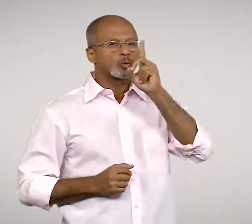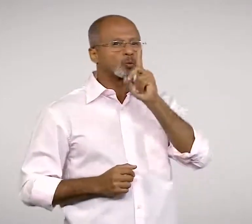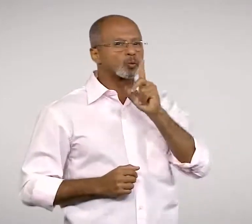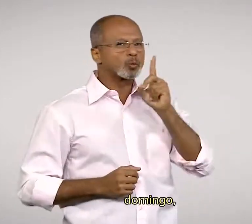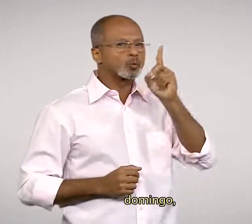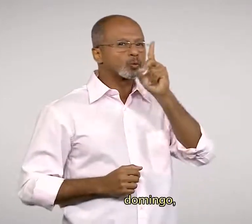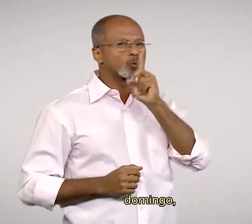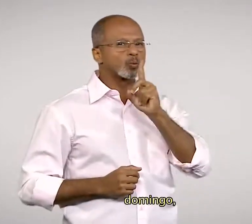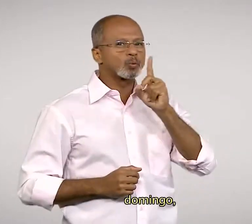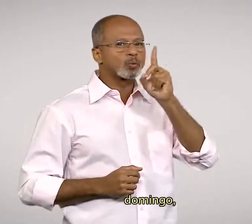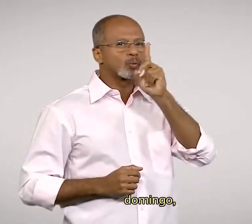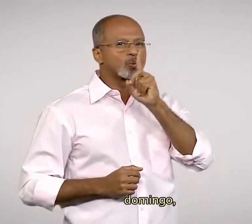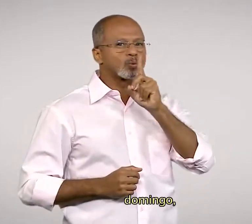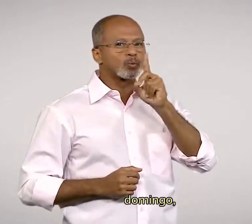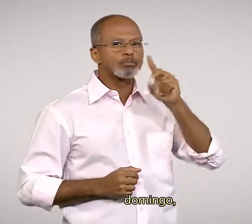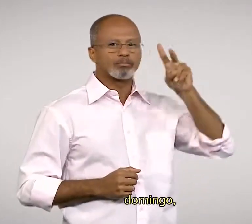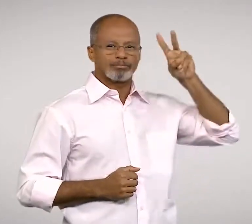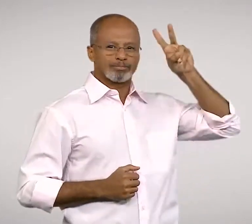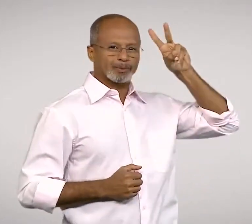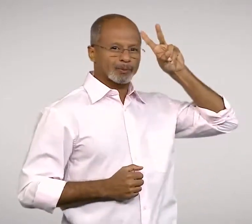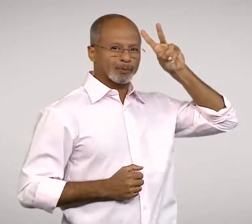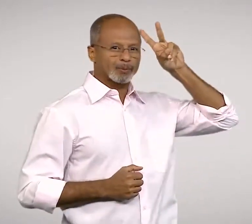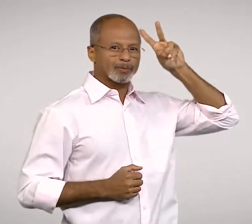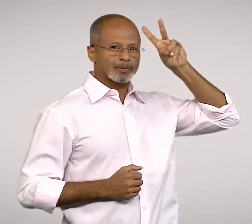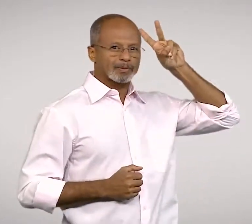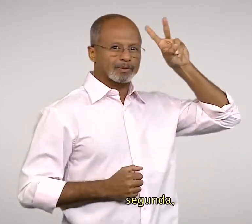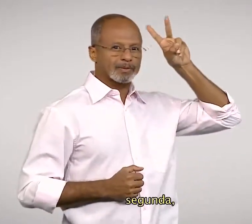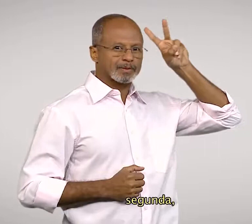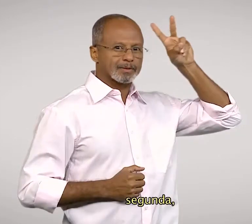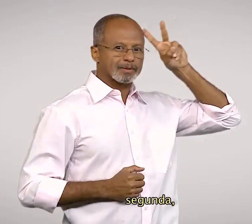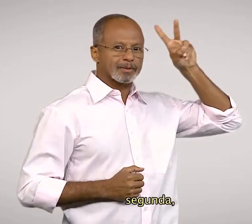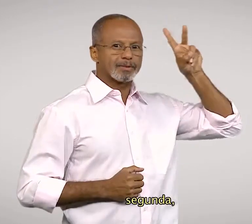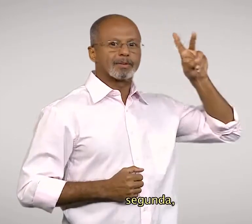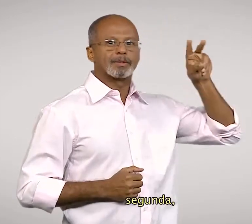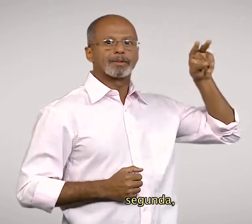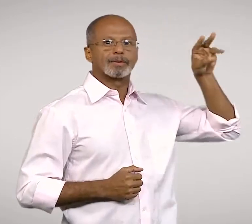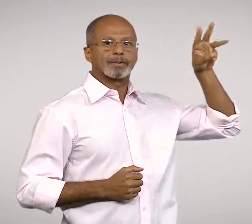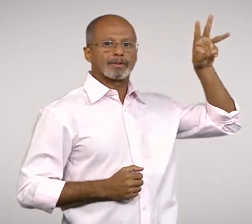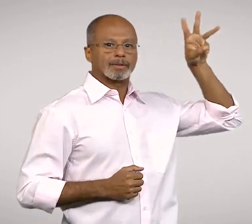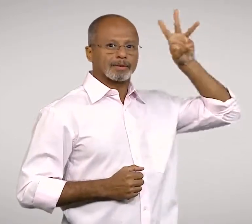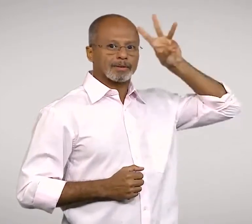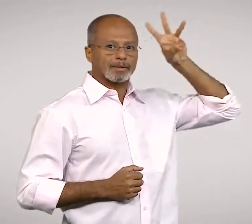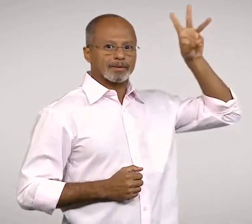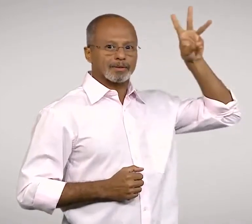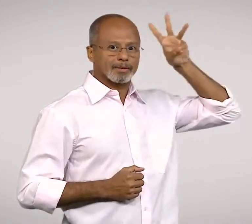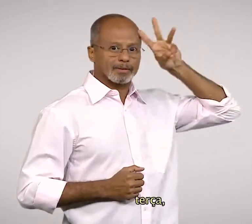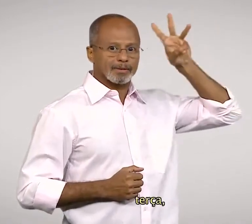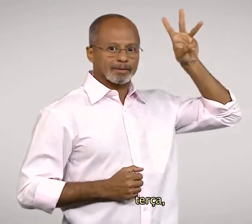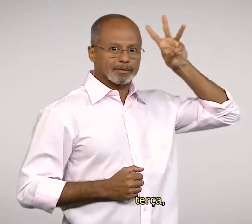Domingo Segunda Terça